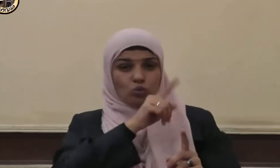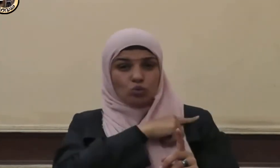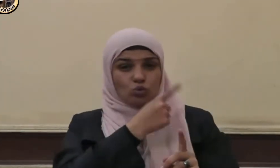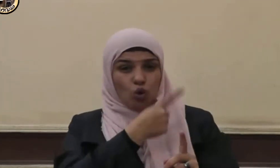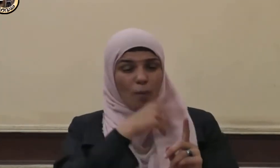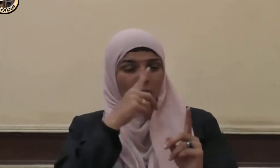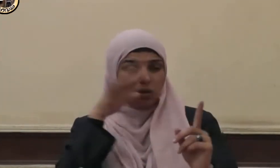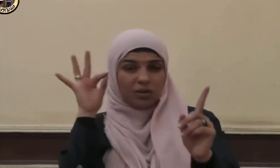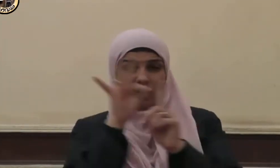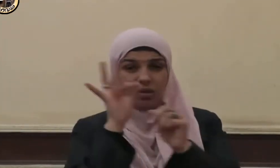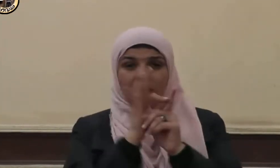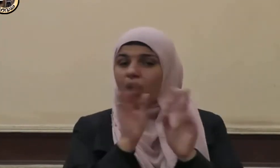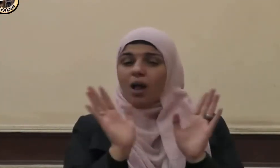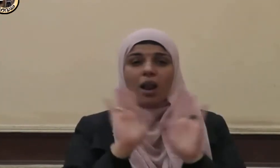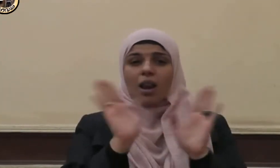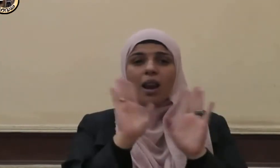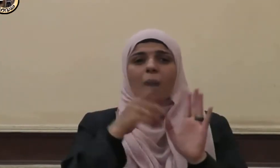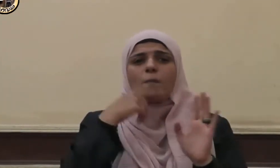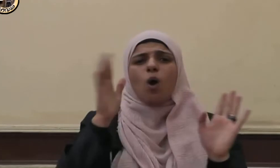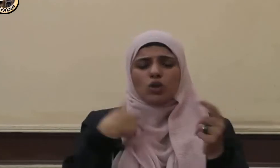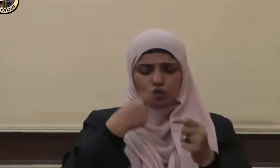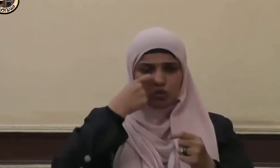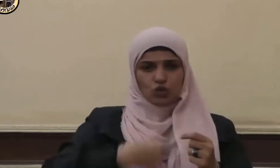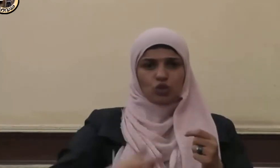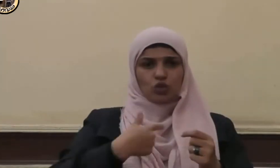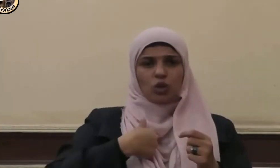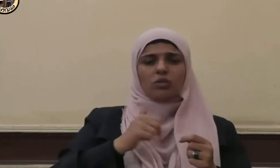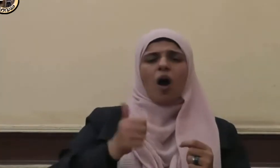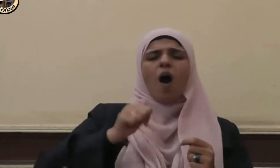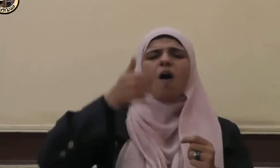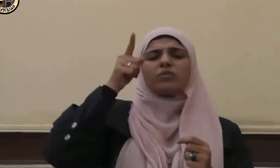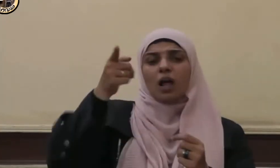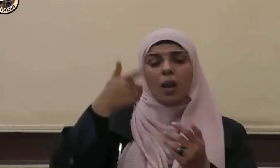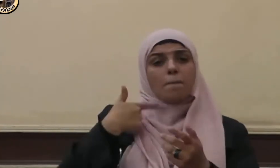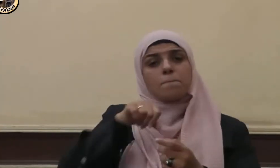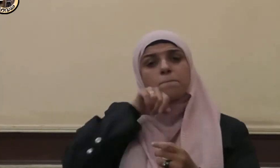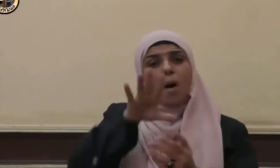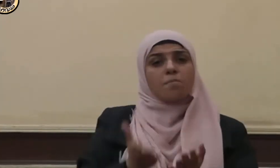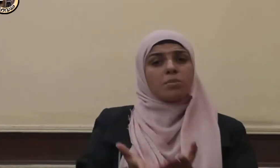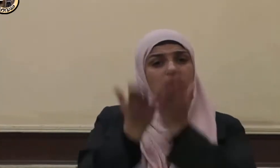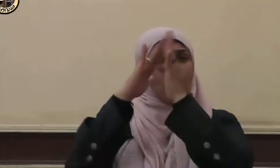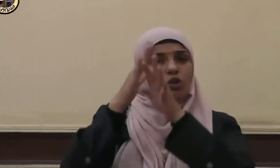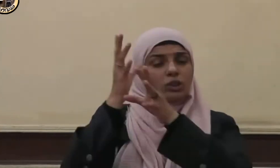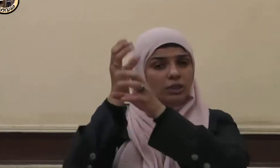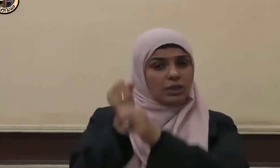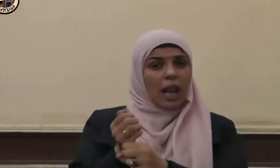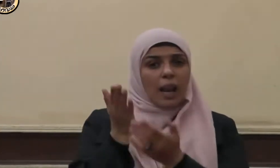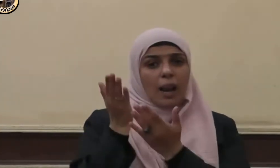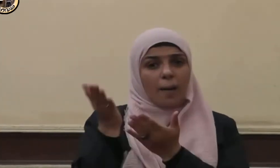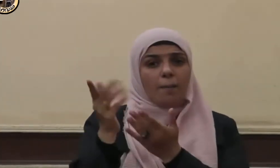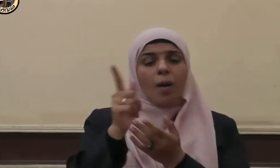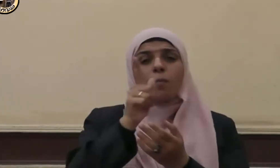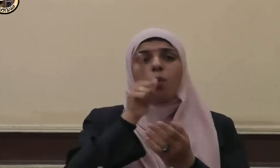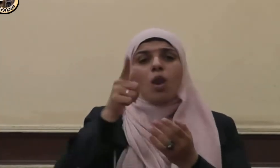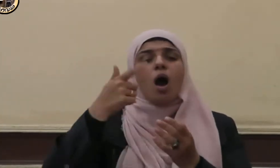كان أحد بمنزلته من رسول الله صلى الله عليه وسلم أقل عنه